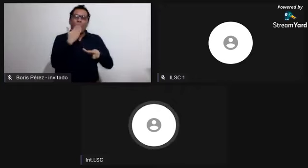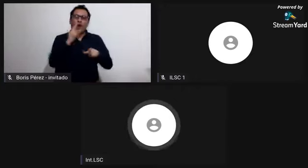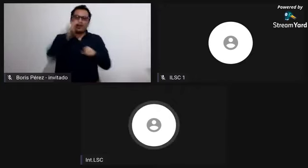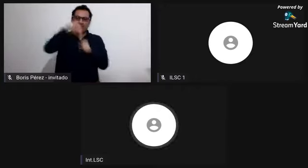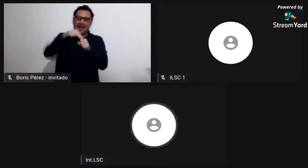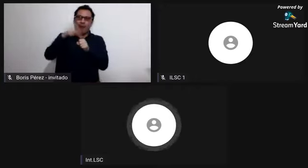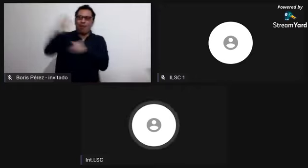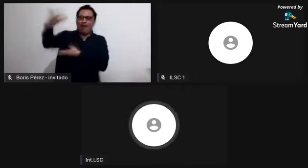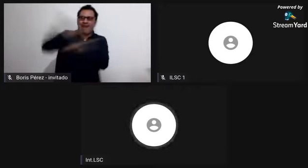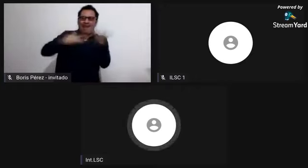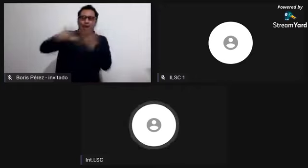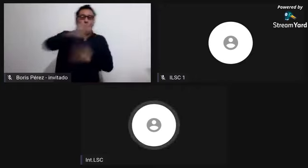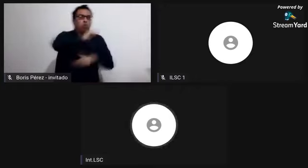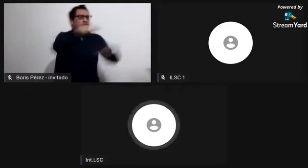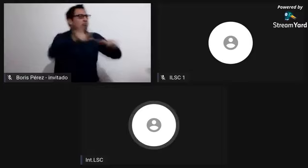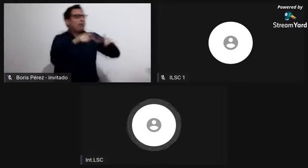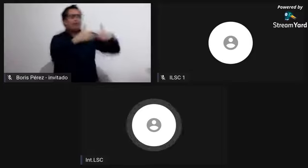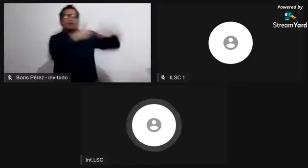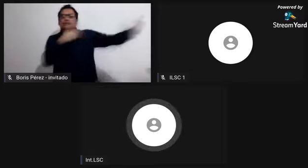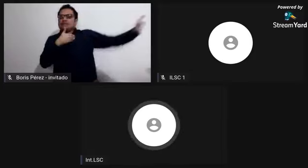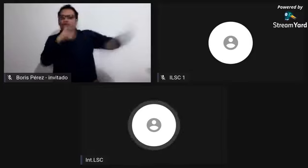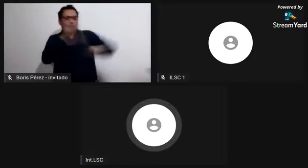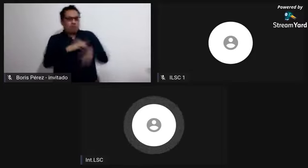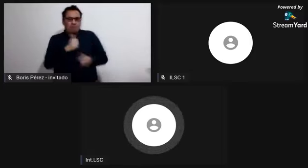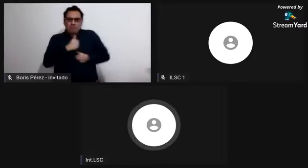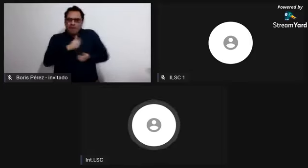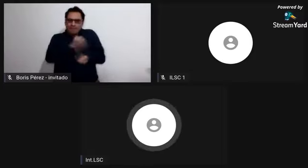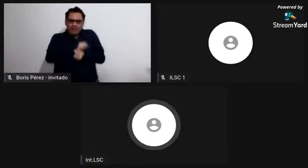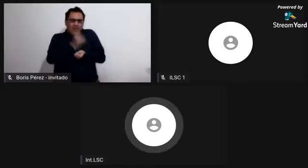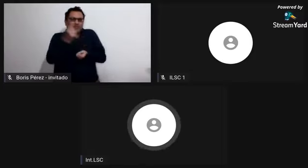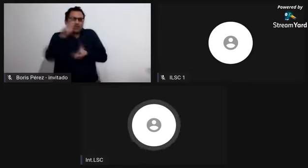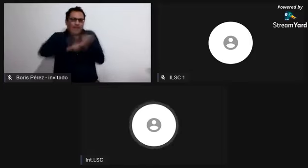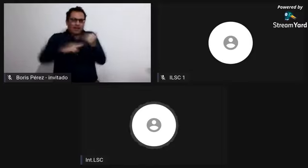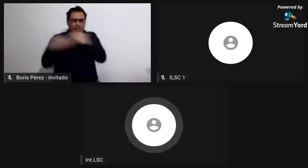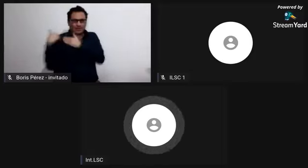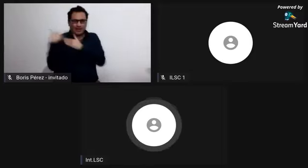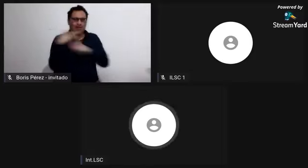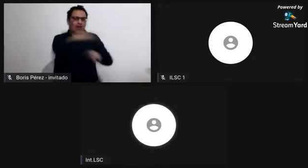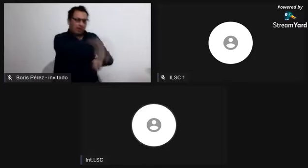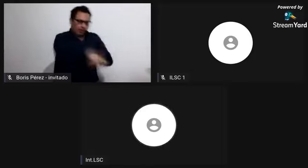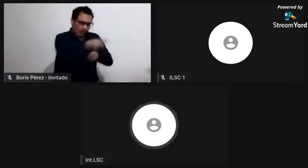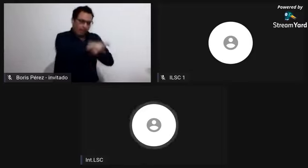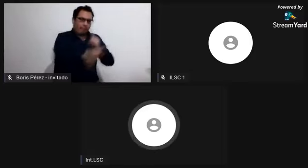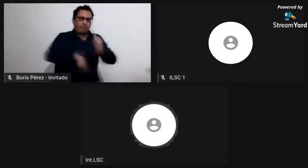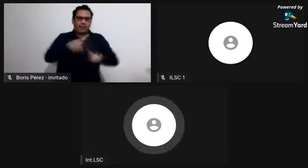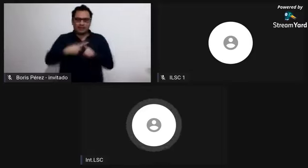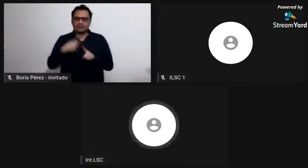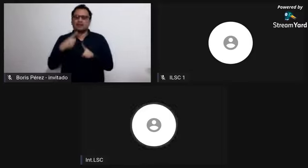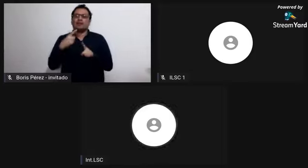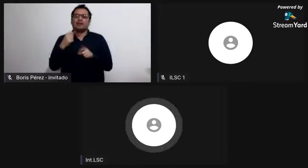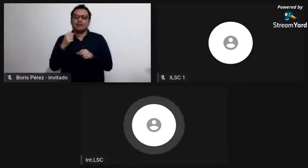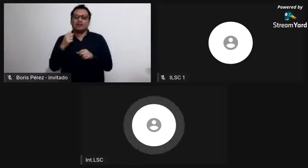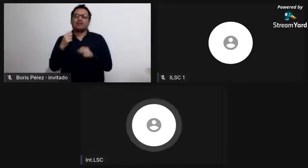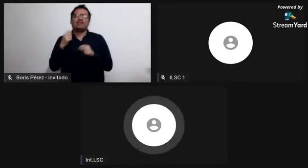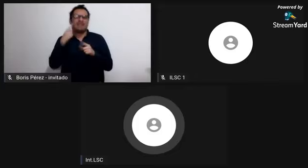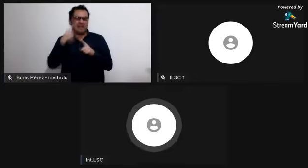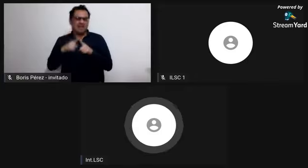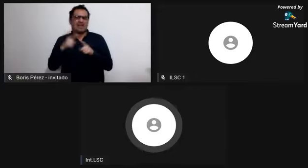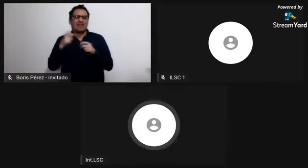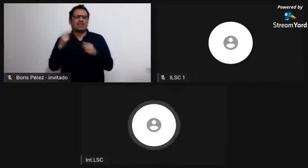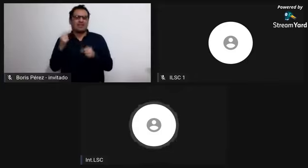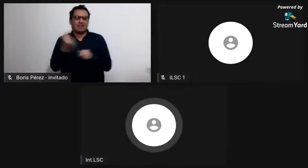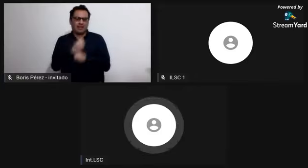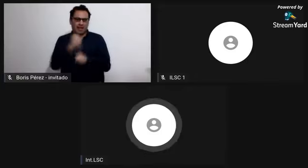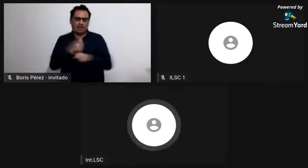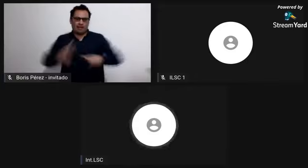que estos palenques estaban ubicados en zonas territorialmente muy difíciles de acceder. Entonces, lo que